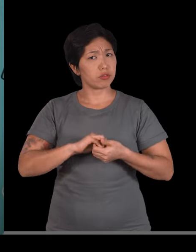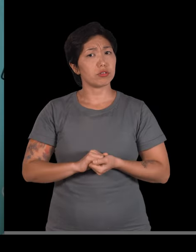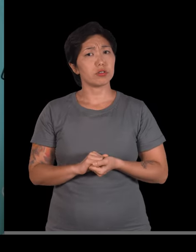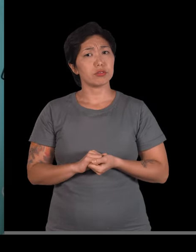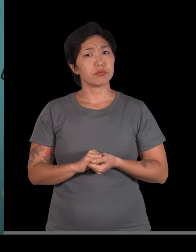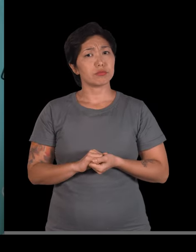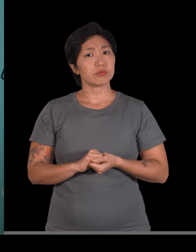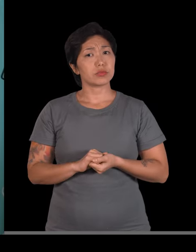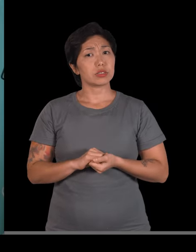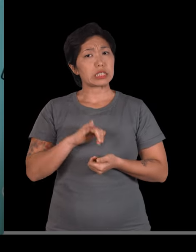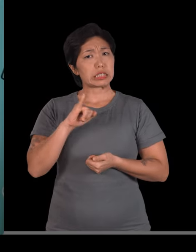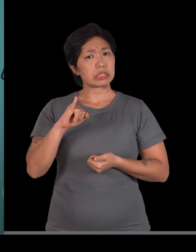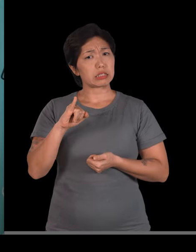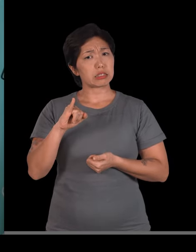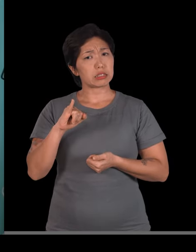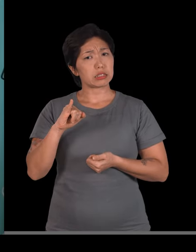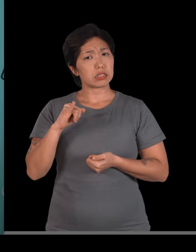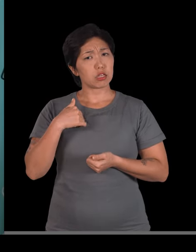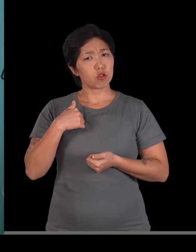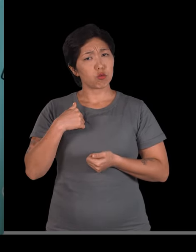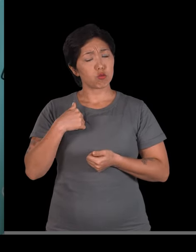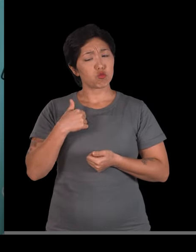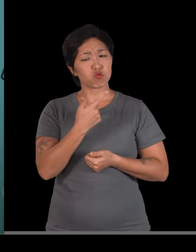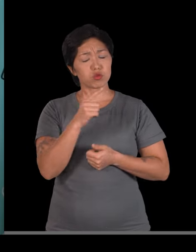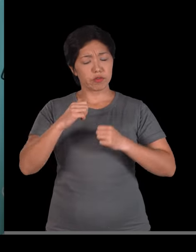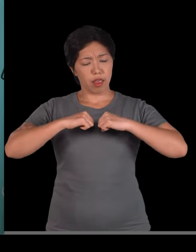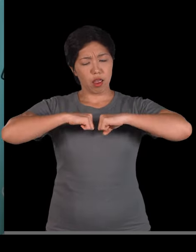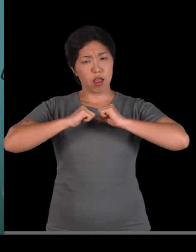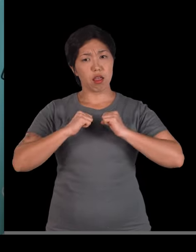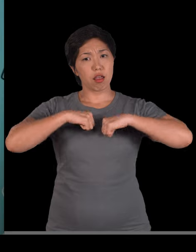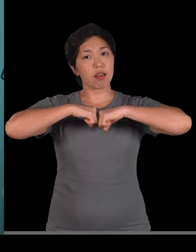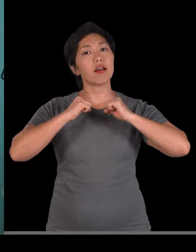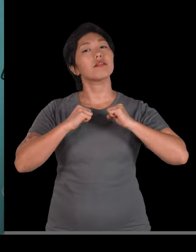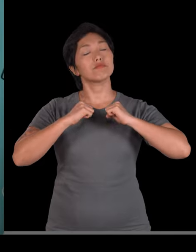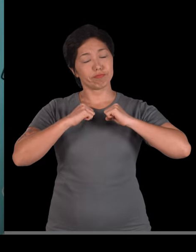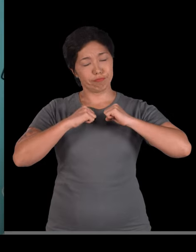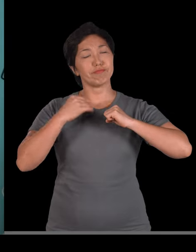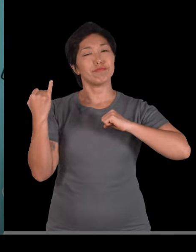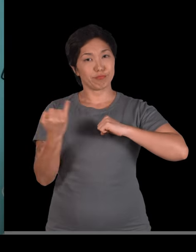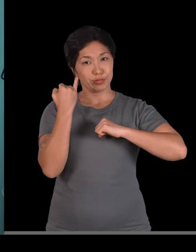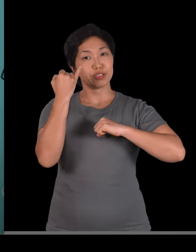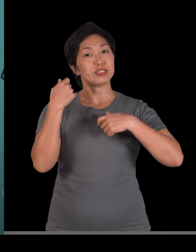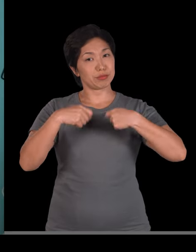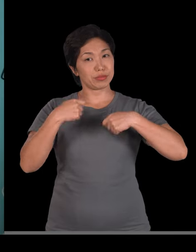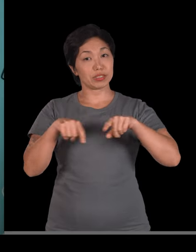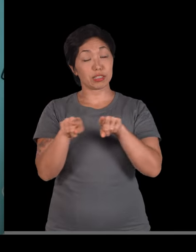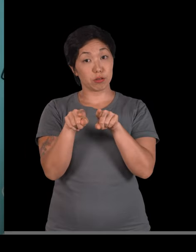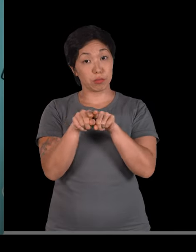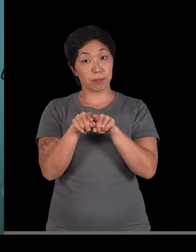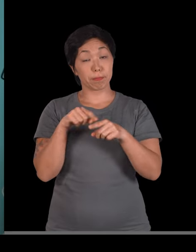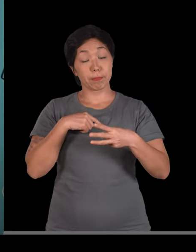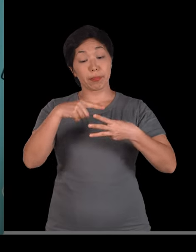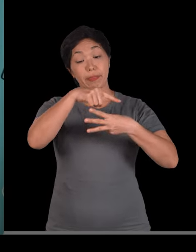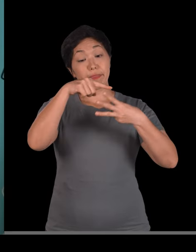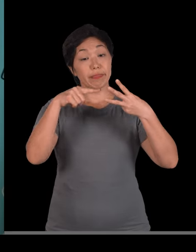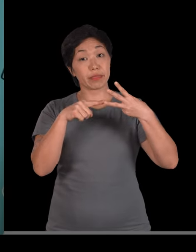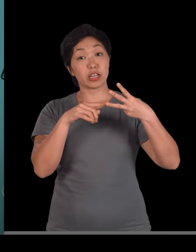pode ter? Se eu não articular esses ossos. Então nós vamos ter três categorias de articulações.